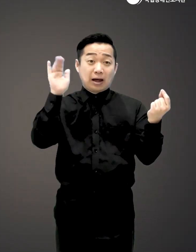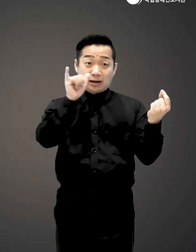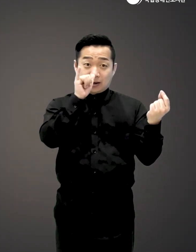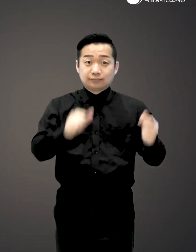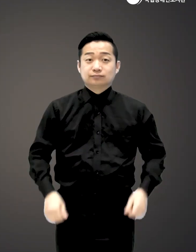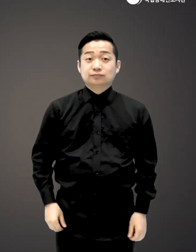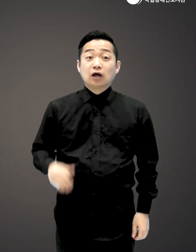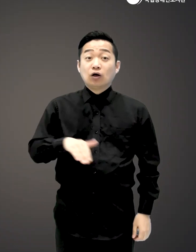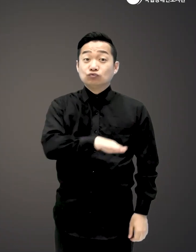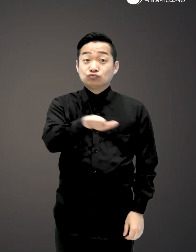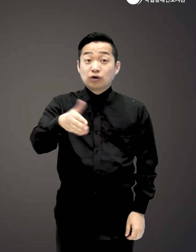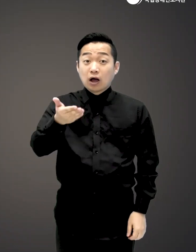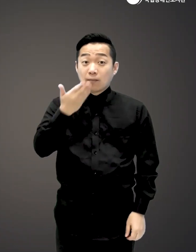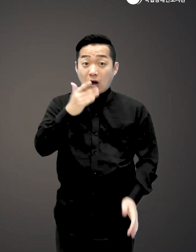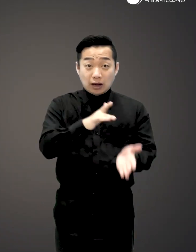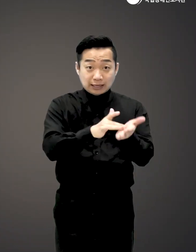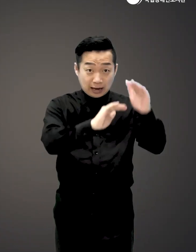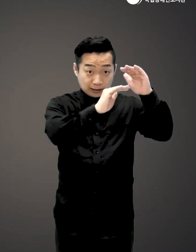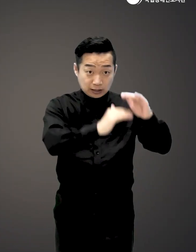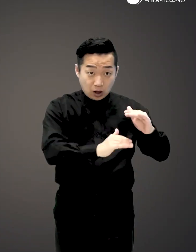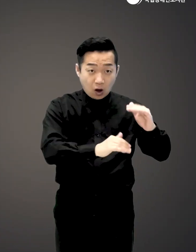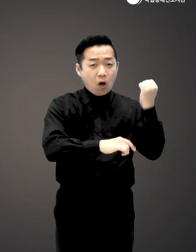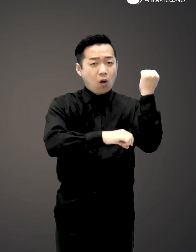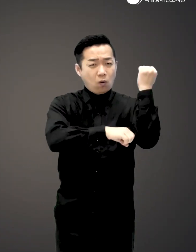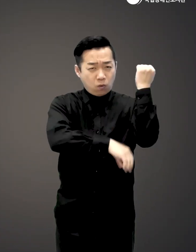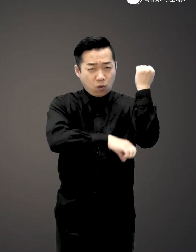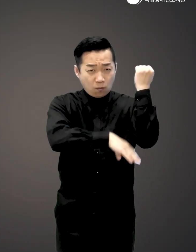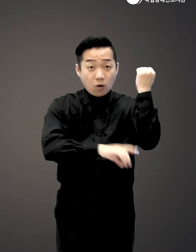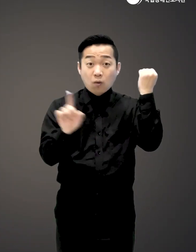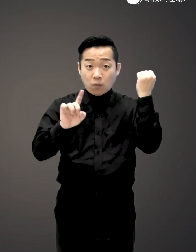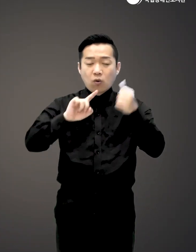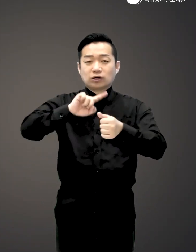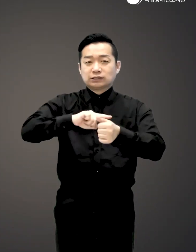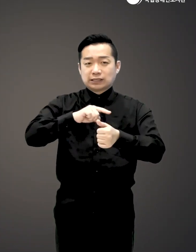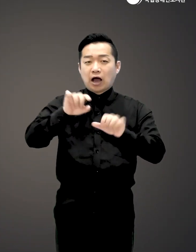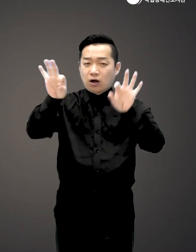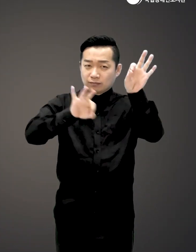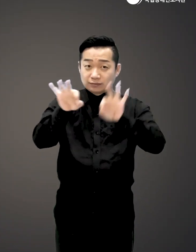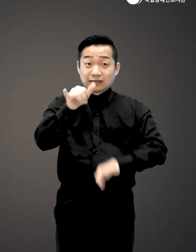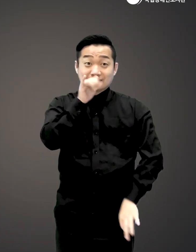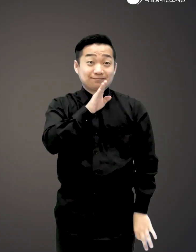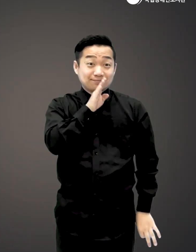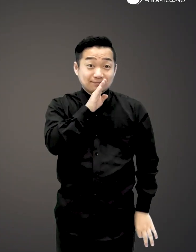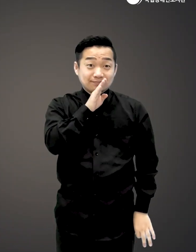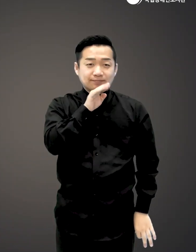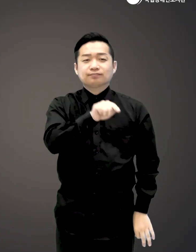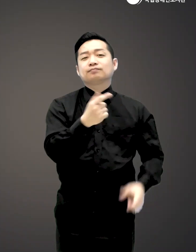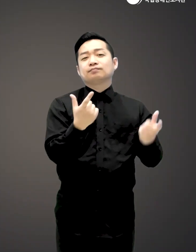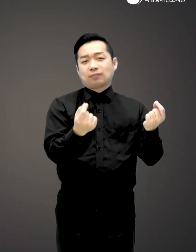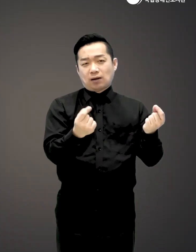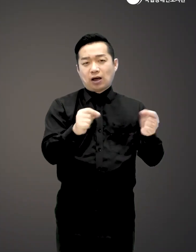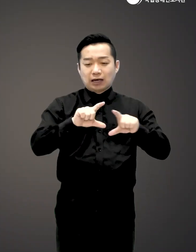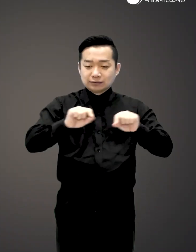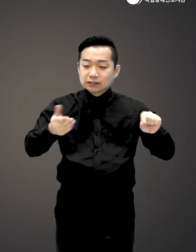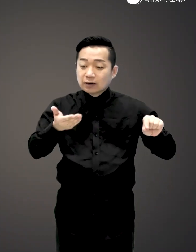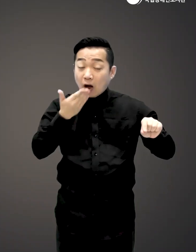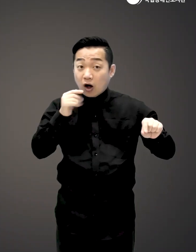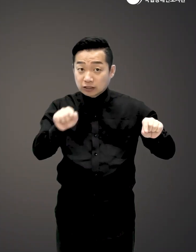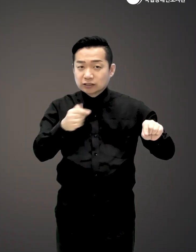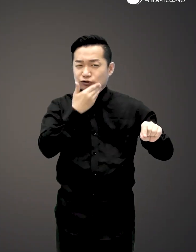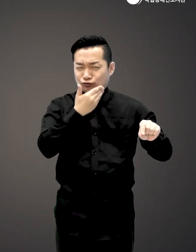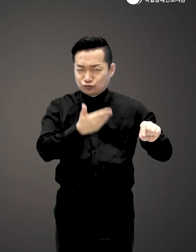있습니다 우리가 섭취하는 약들의 성분 역시 본래 자연에서 채취된 것들이죠 이렇듯 어떤 음식을